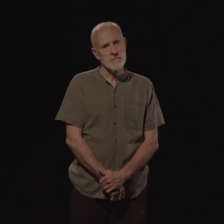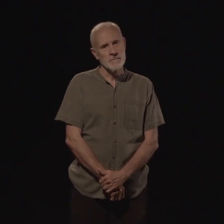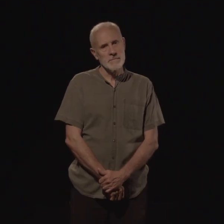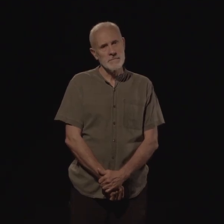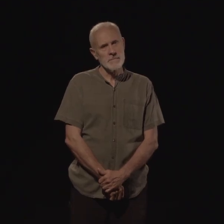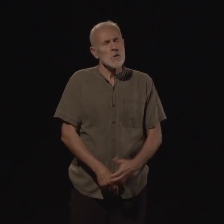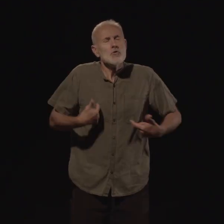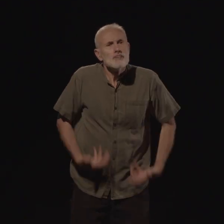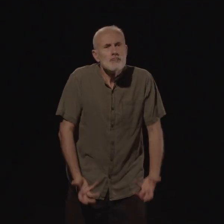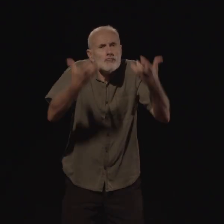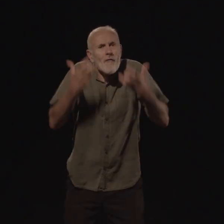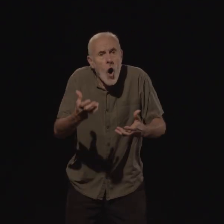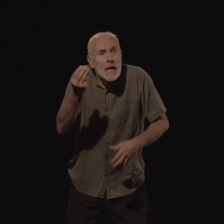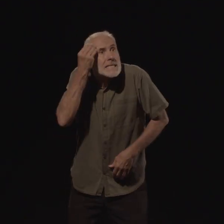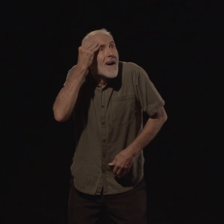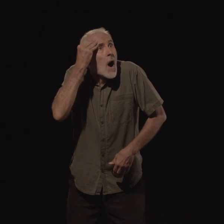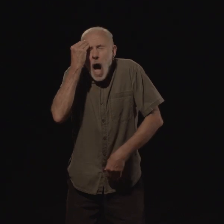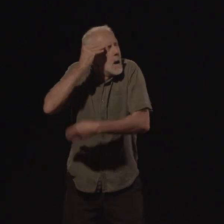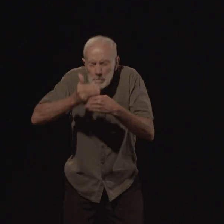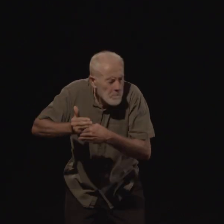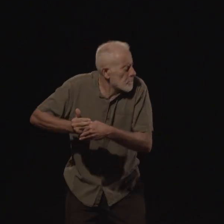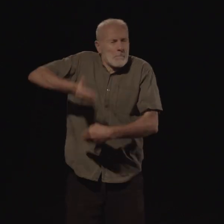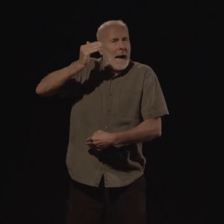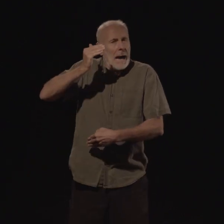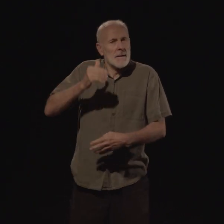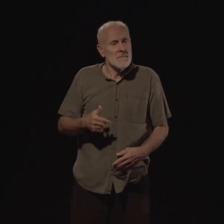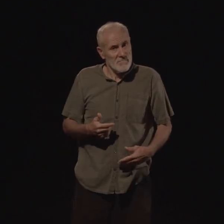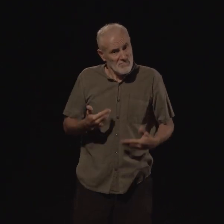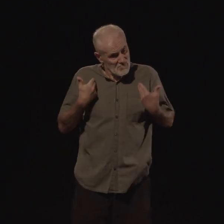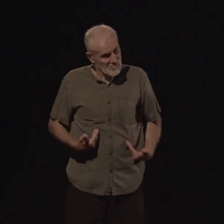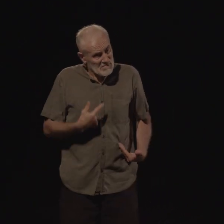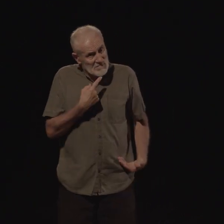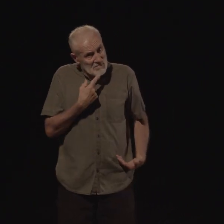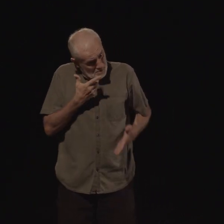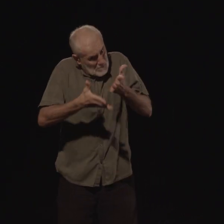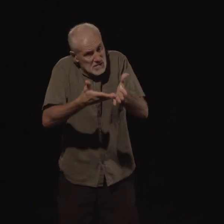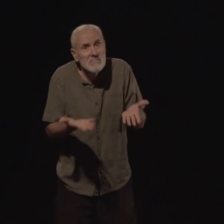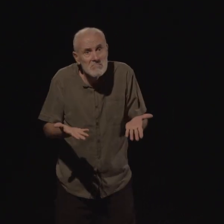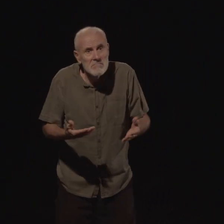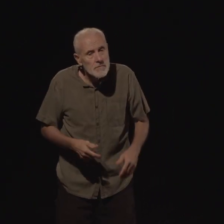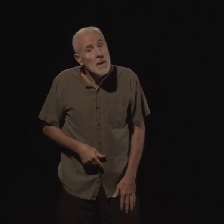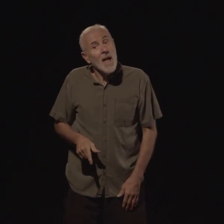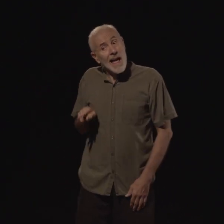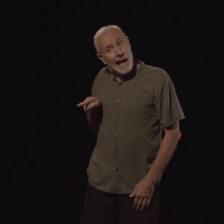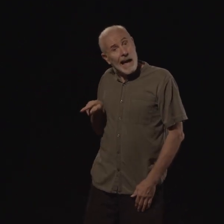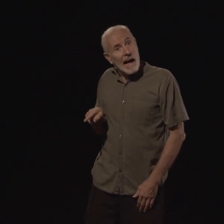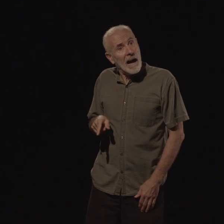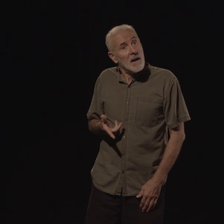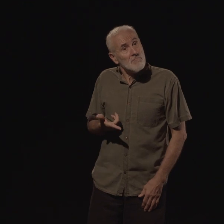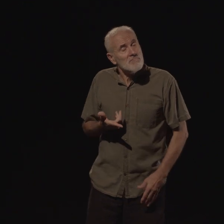Je ne veux plus rien savoir, dit l'homme qui ne voulait plus rien savoir. L'homme qui ne voulait plus rien savoir, disait, je ne